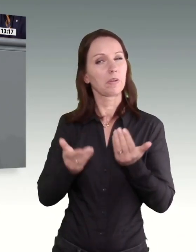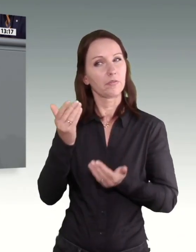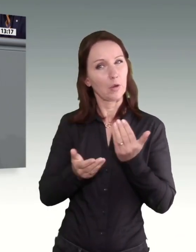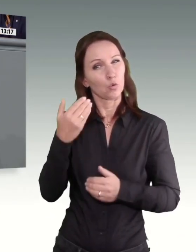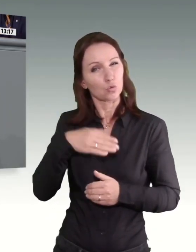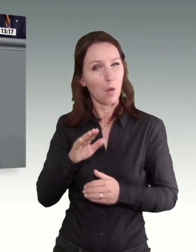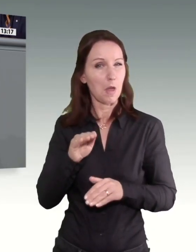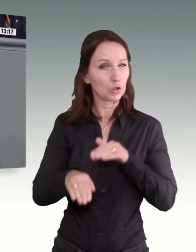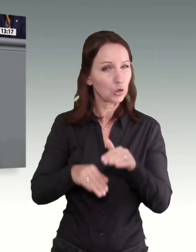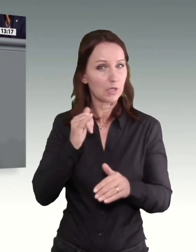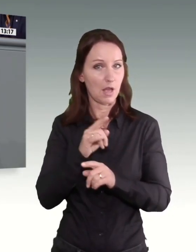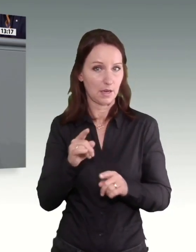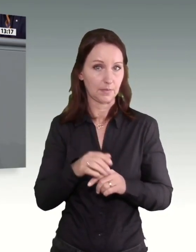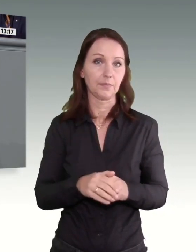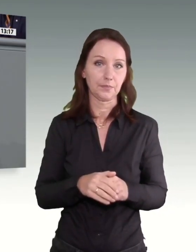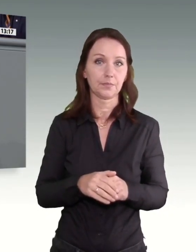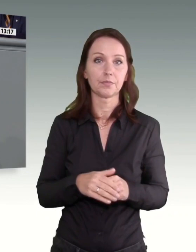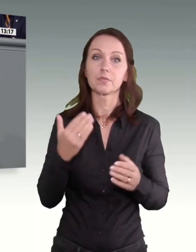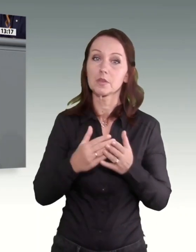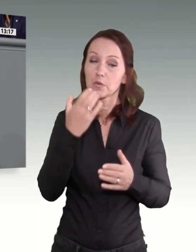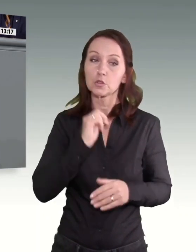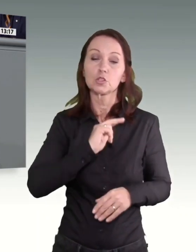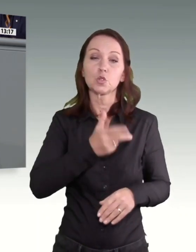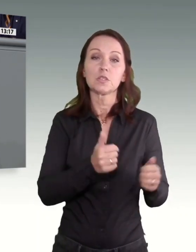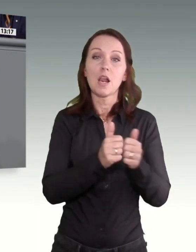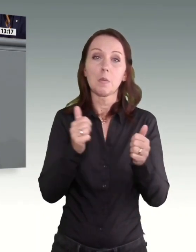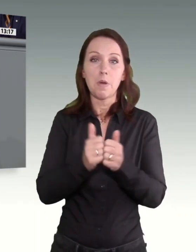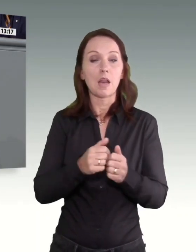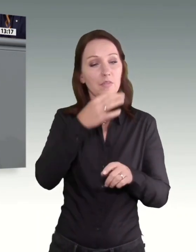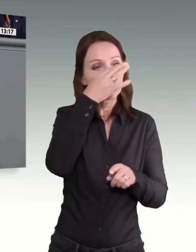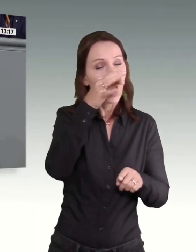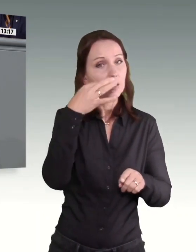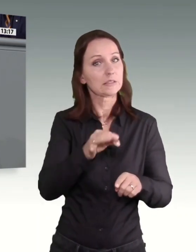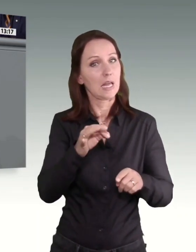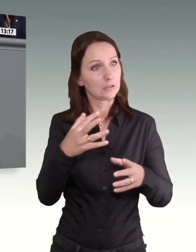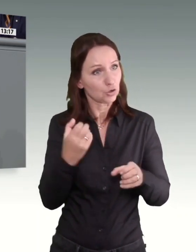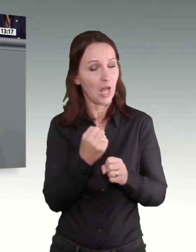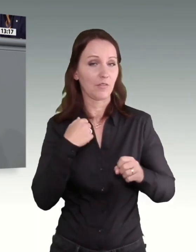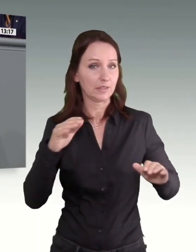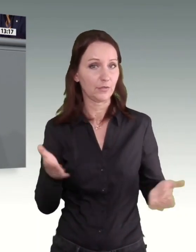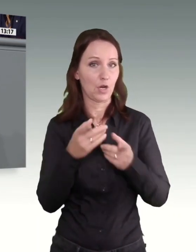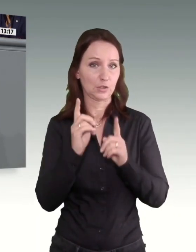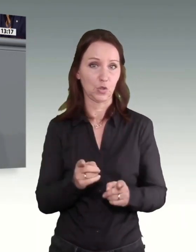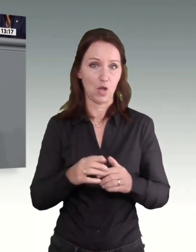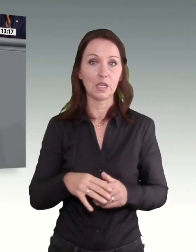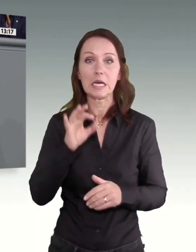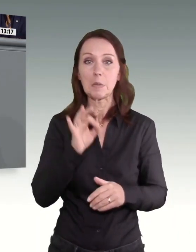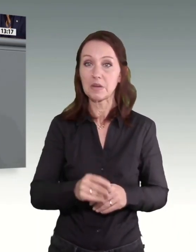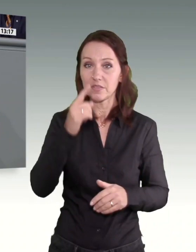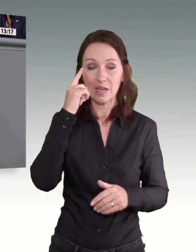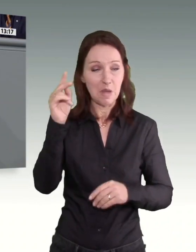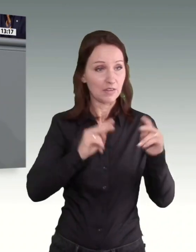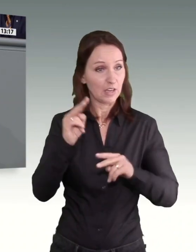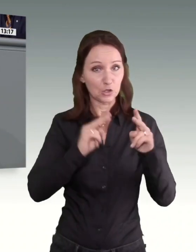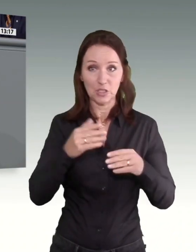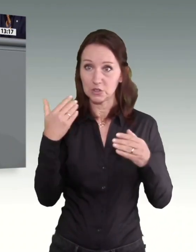Dabei wollen wir die Konsensfindung der Sozialpartner fördern. Im Falle eines PATs könnte, wie bei den Tarifverhandlungen im